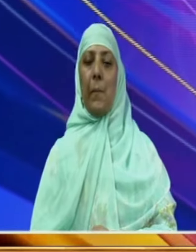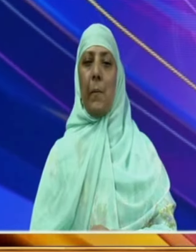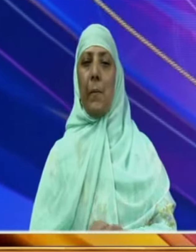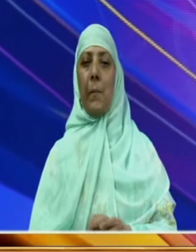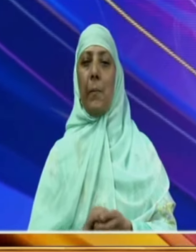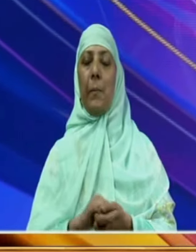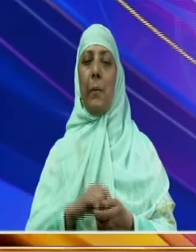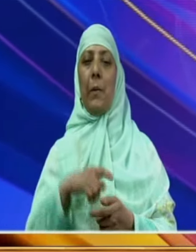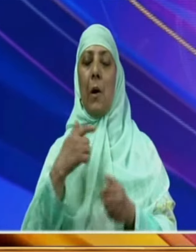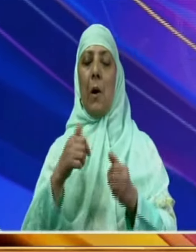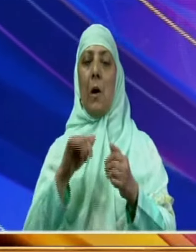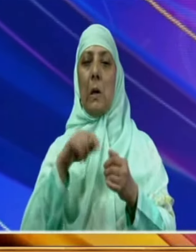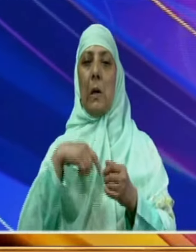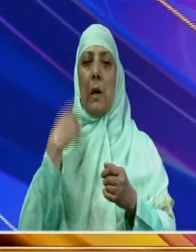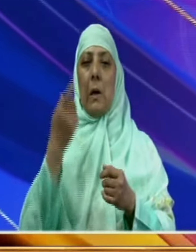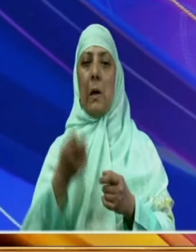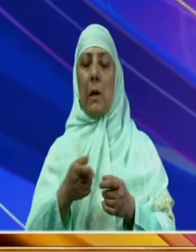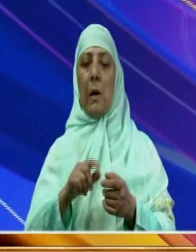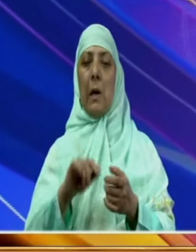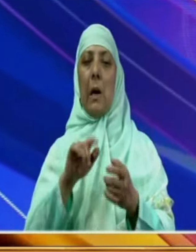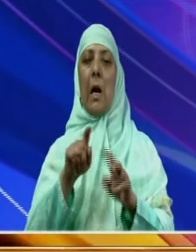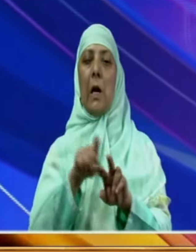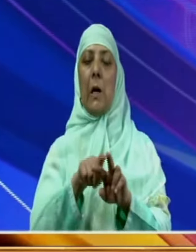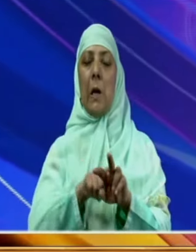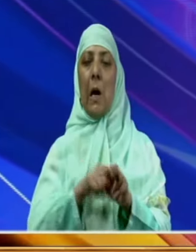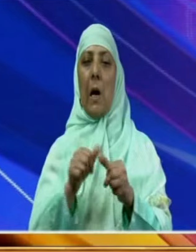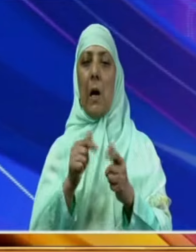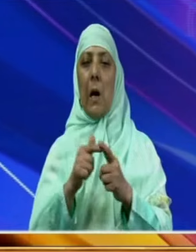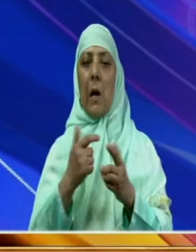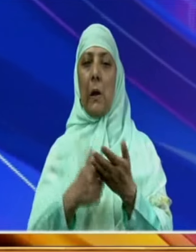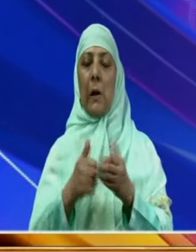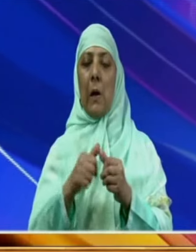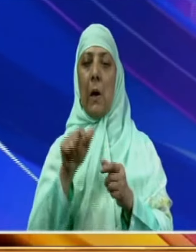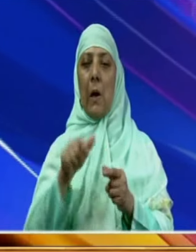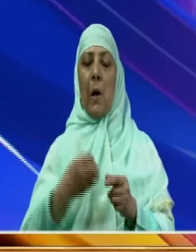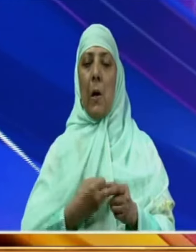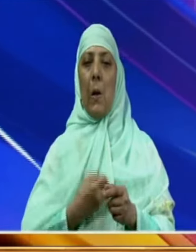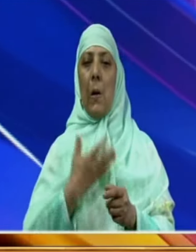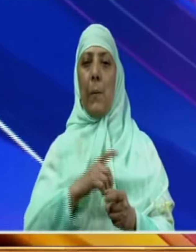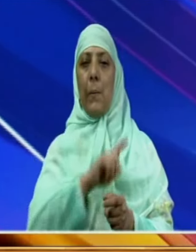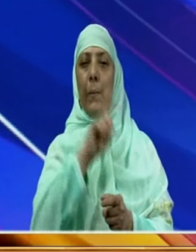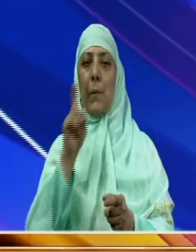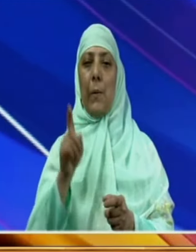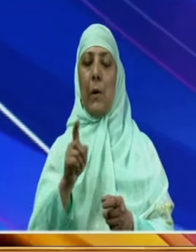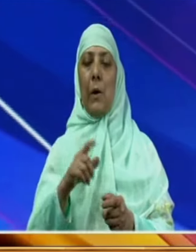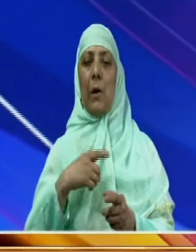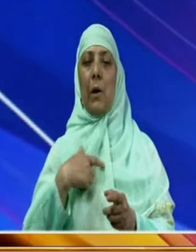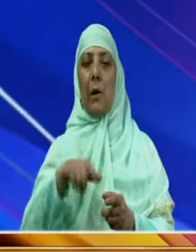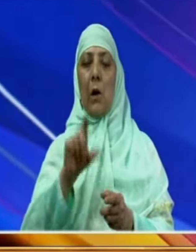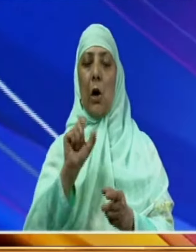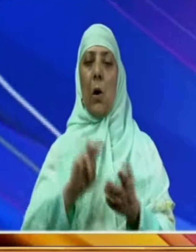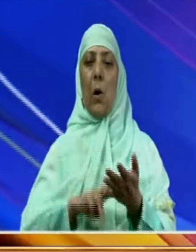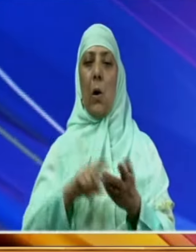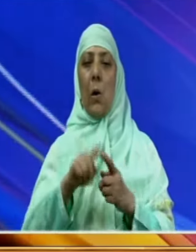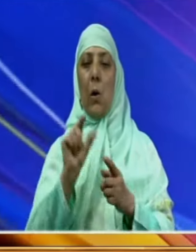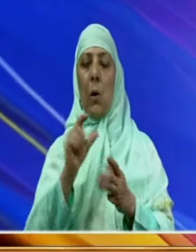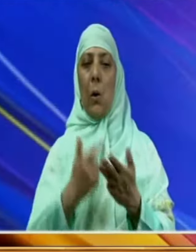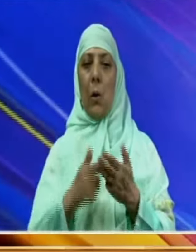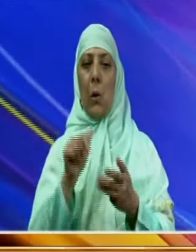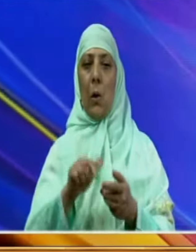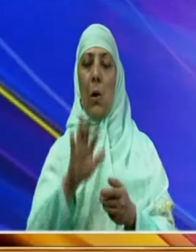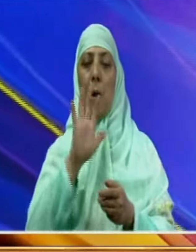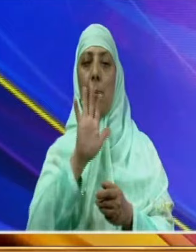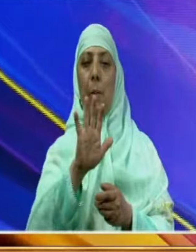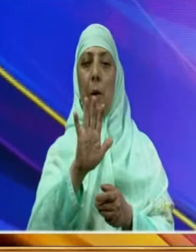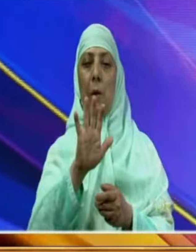سالانہ شریعہ امنار جی یادرہ خوش اسلوبی سے جاری ہے اور آج صبح پانچ ہزار